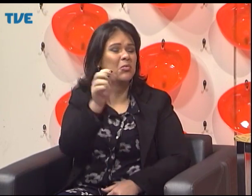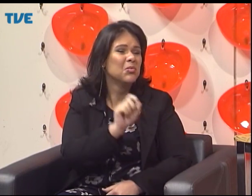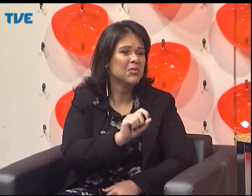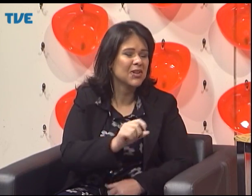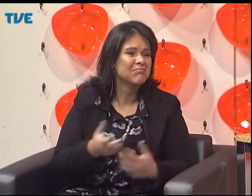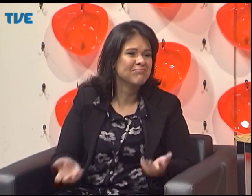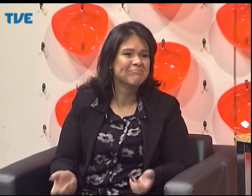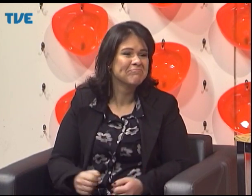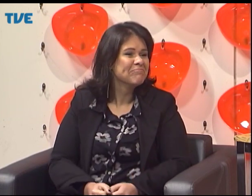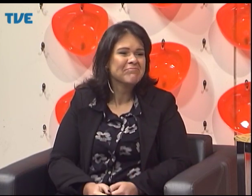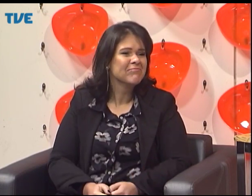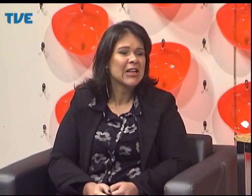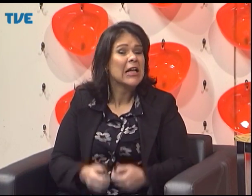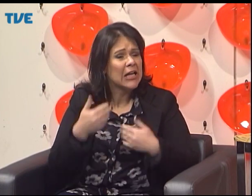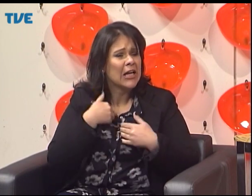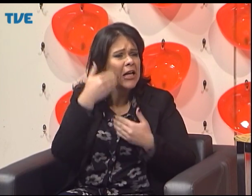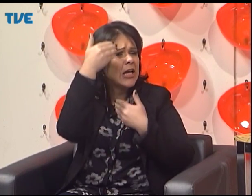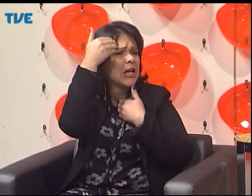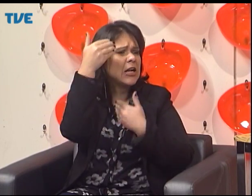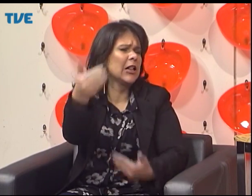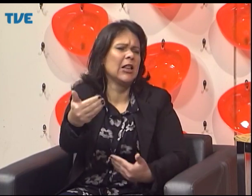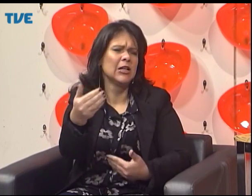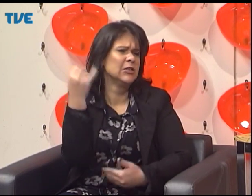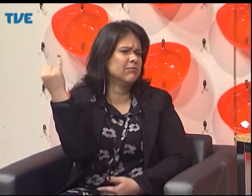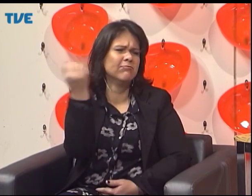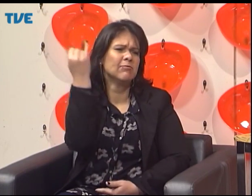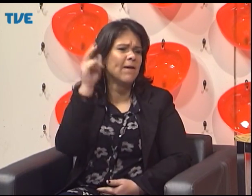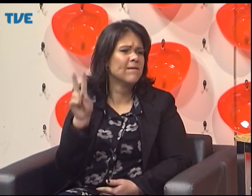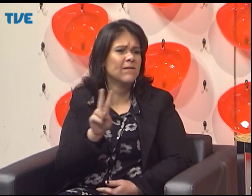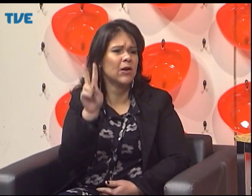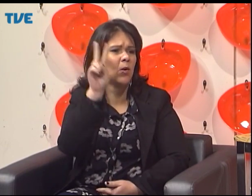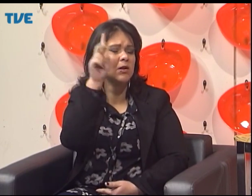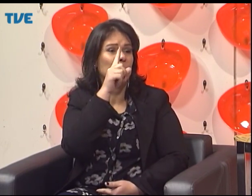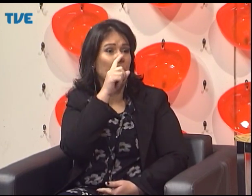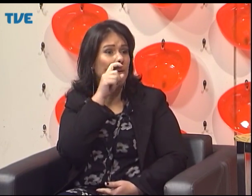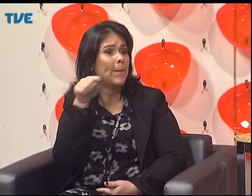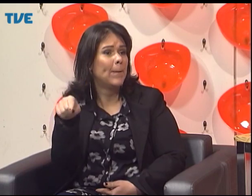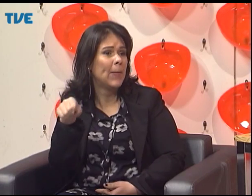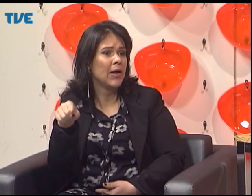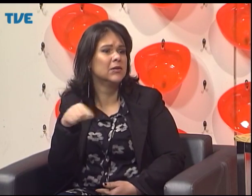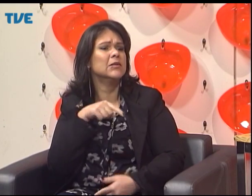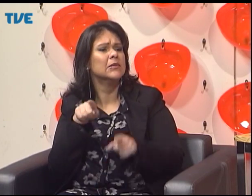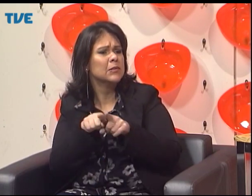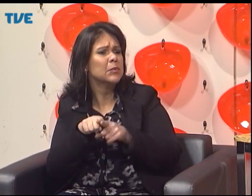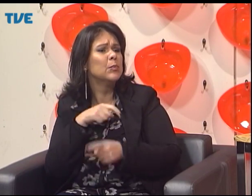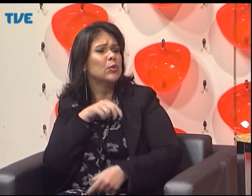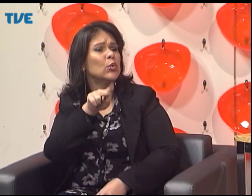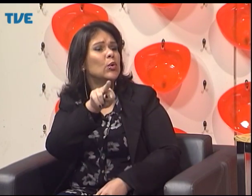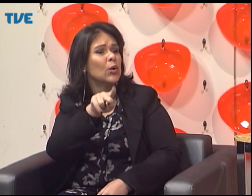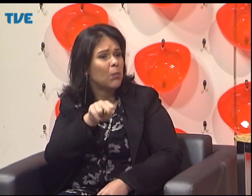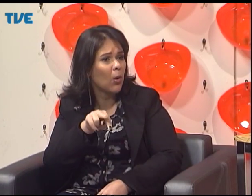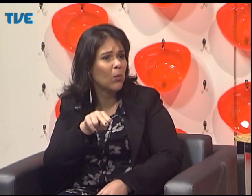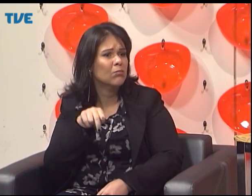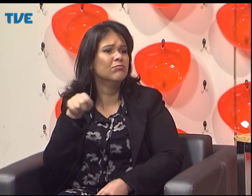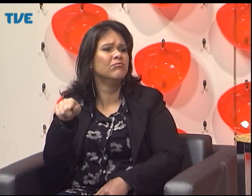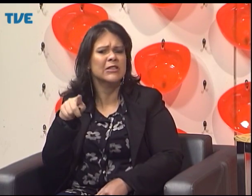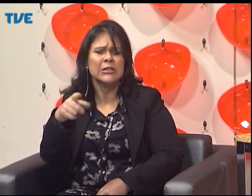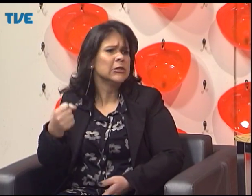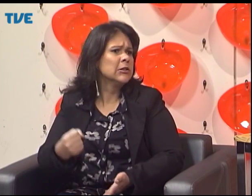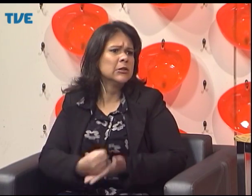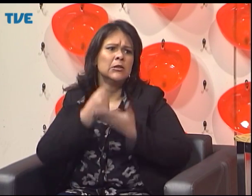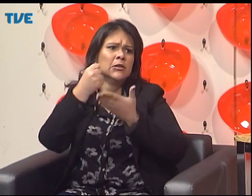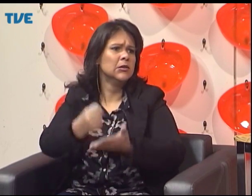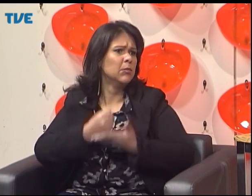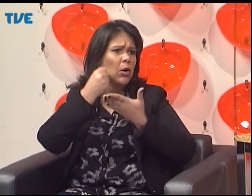a presença dos pais é muito importante, né? Pensando no futuro dos seus filhos, eu tenho que valorizar muito a preocupação dos meus